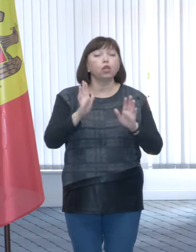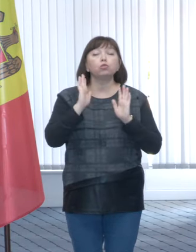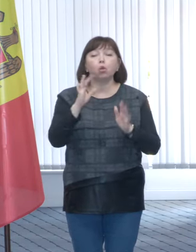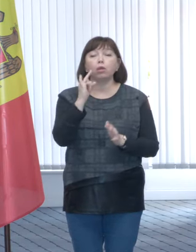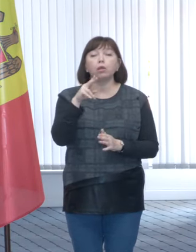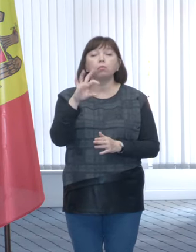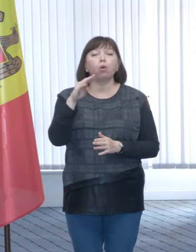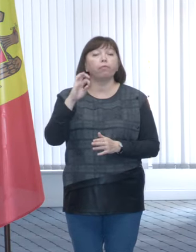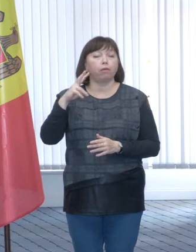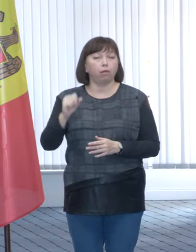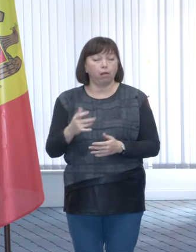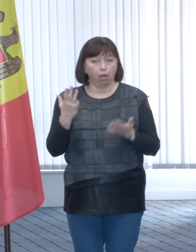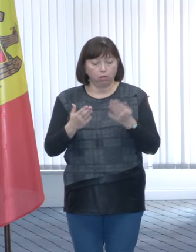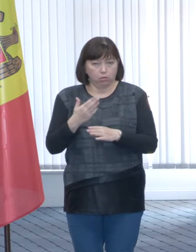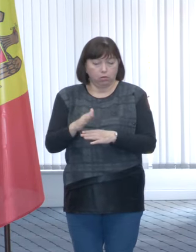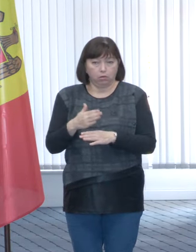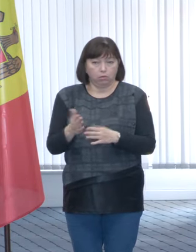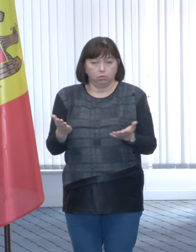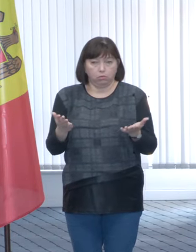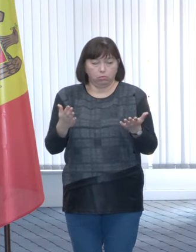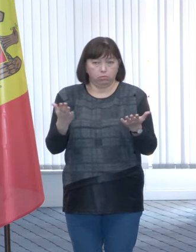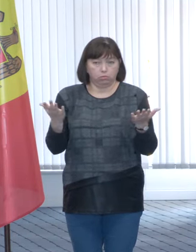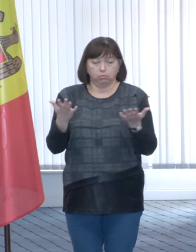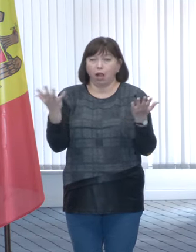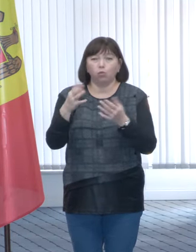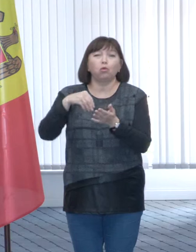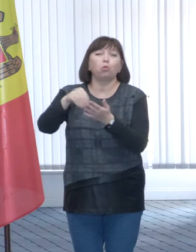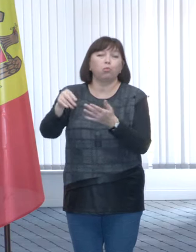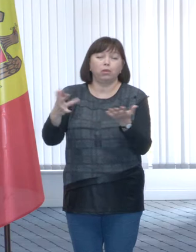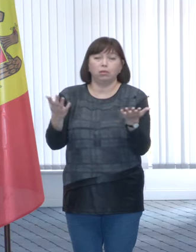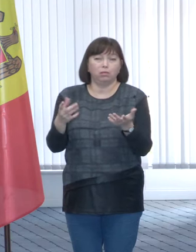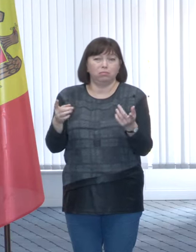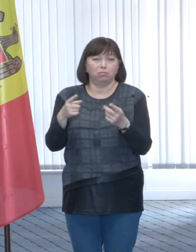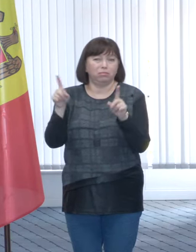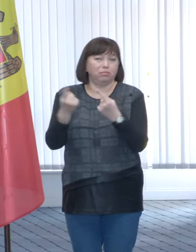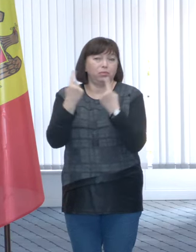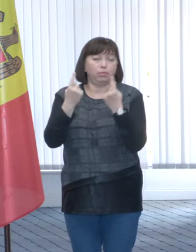curatele lucrății, pentru dacă nu deciziască, pentru că,openul, pentru că,